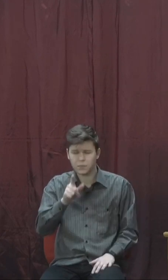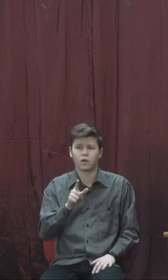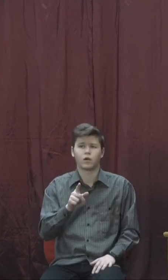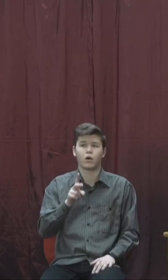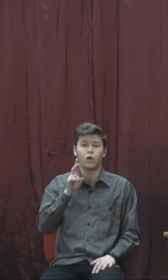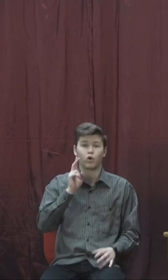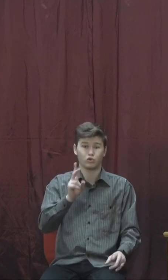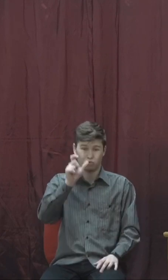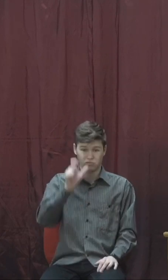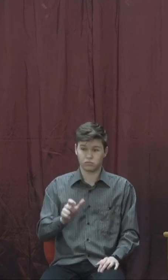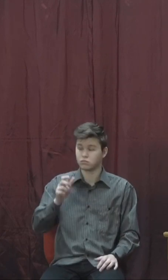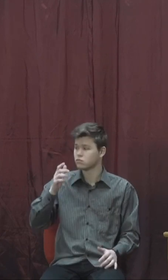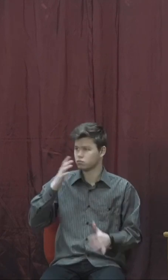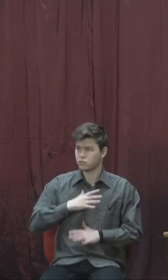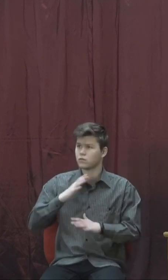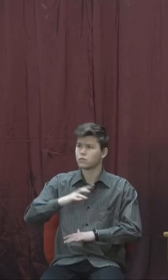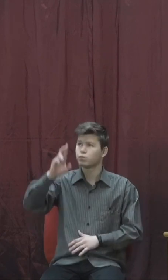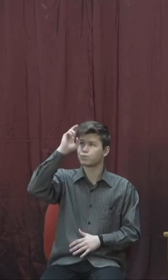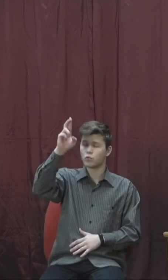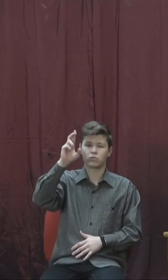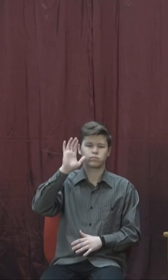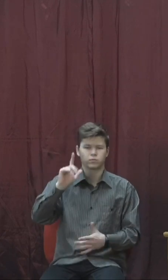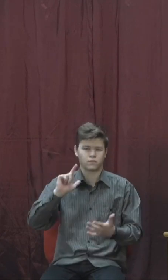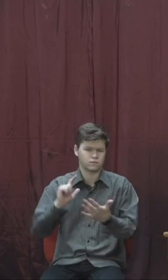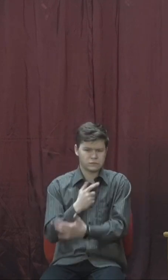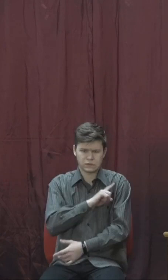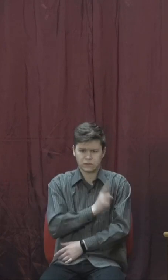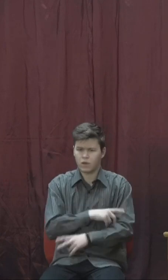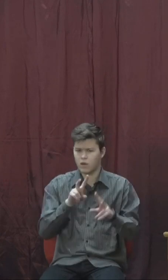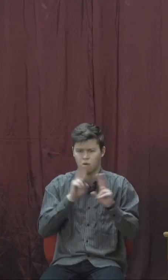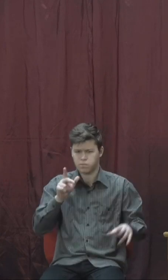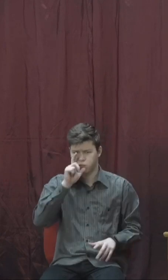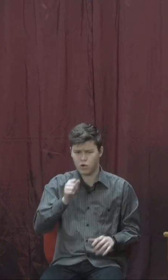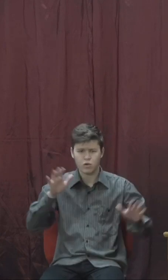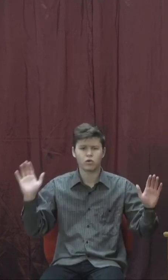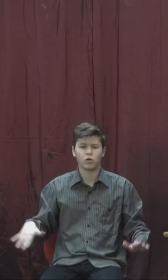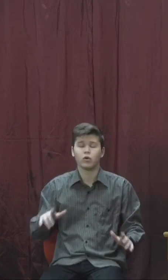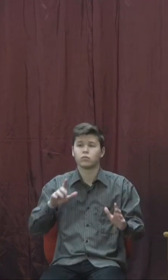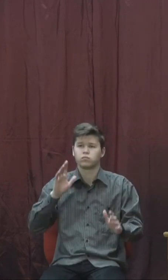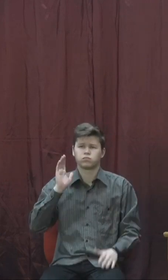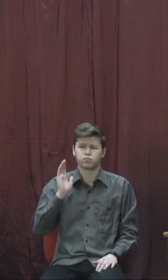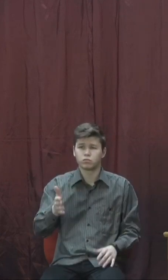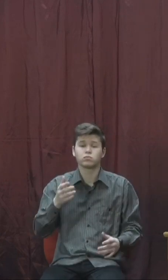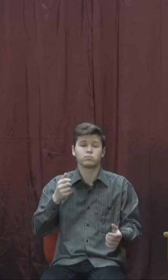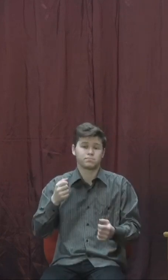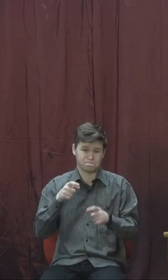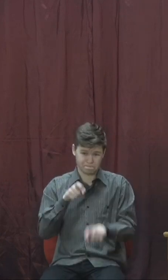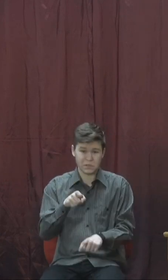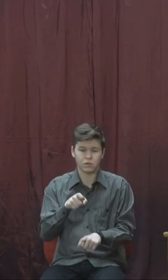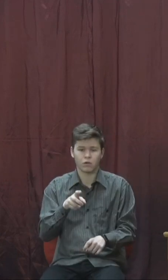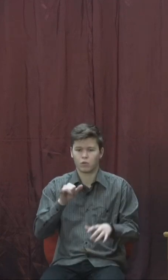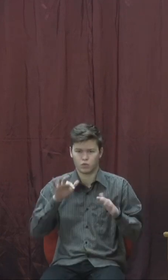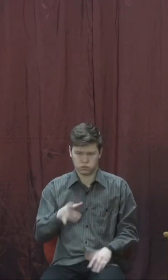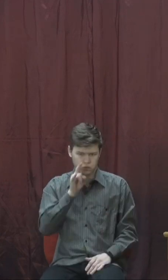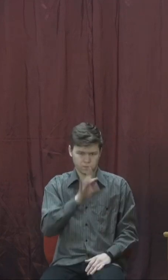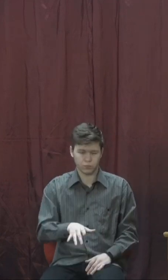А ті, хто надію складає на Господа, силу відновлять. Крила піднімуть, немовті орли. Будуть бігати і не